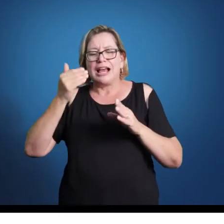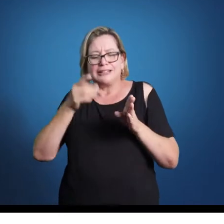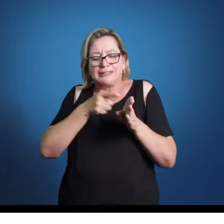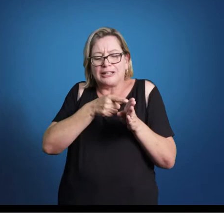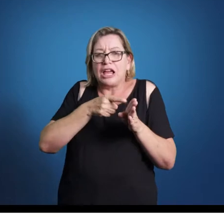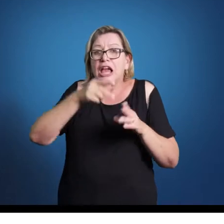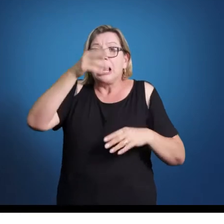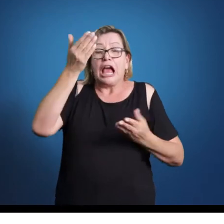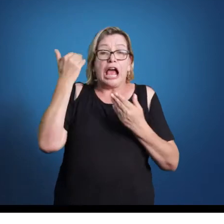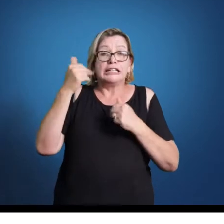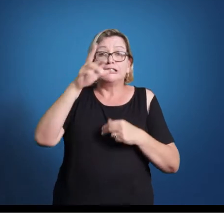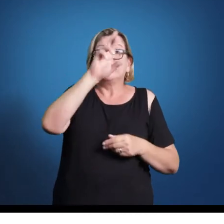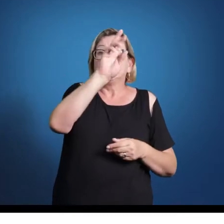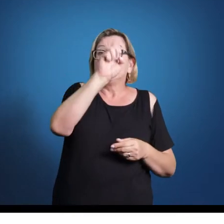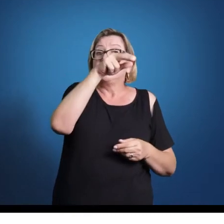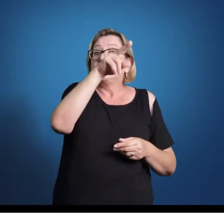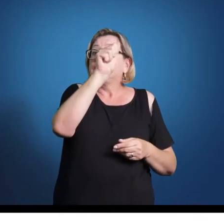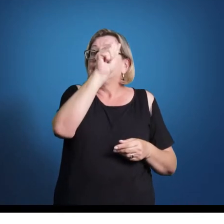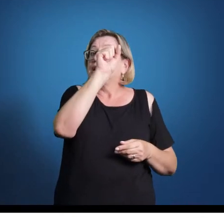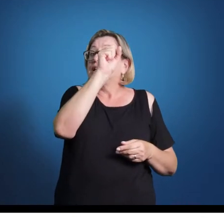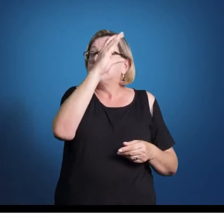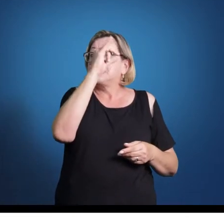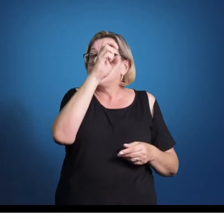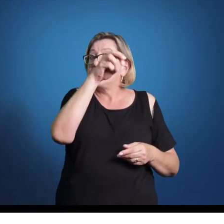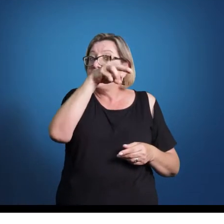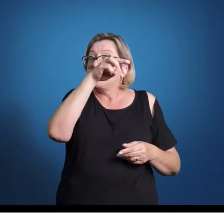sobrepostas e vozes masculinas e femininas juntas